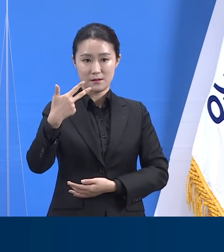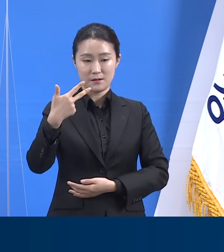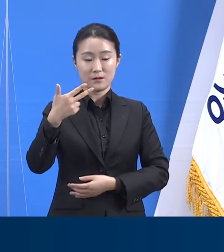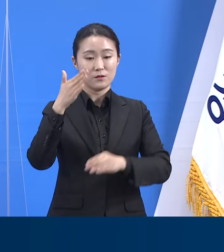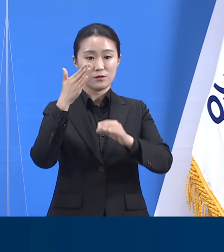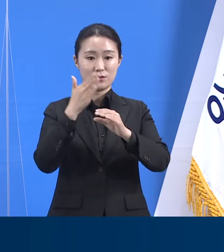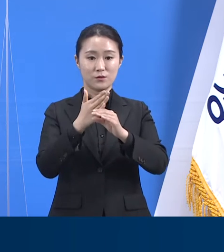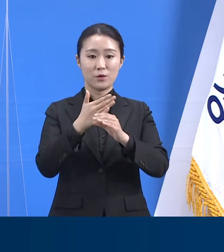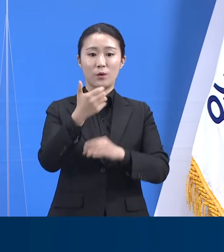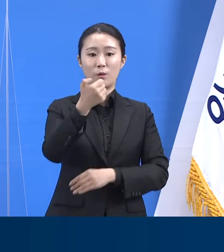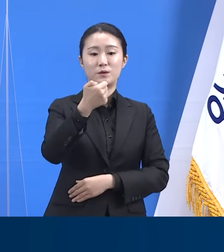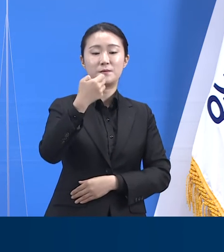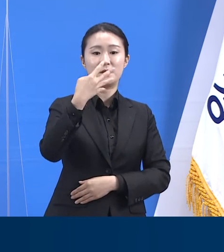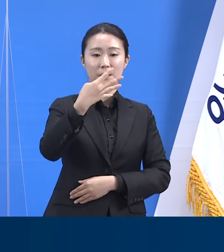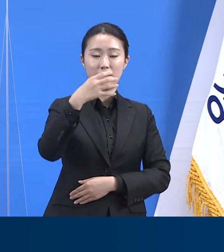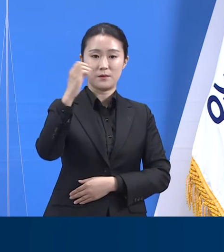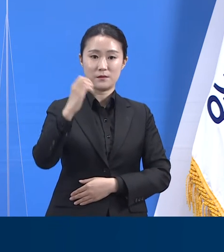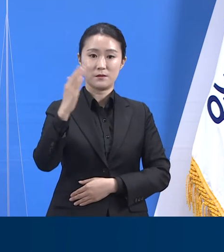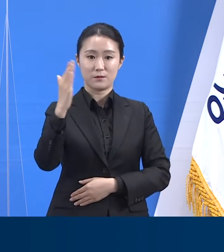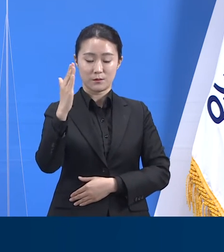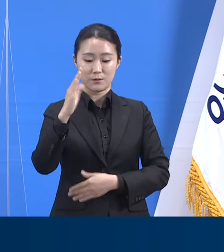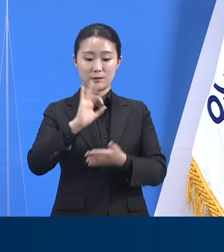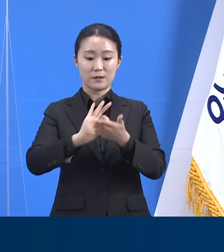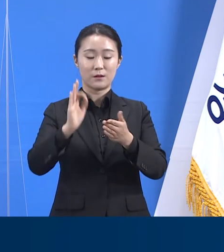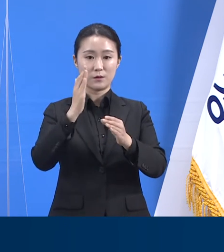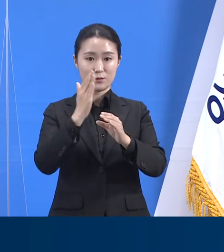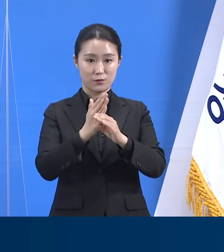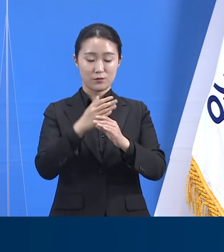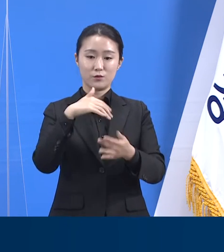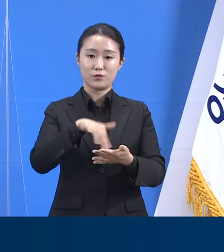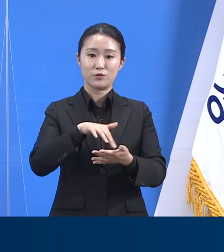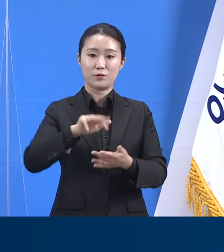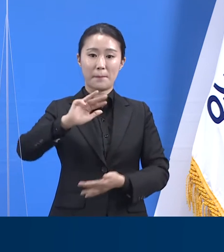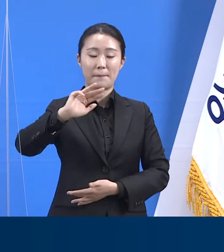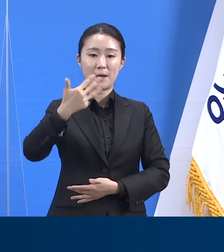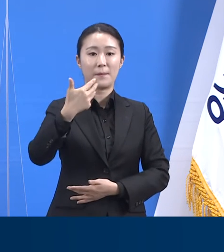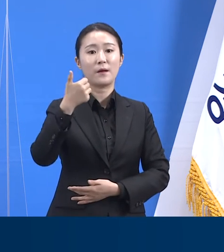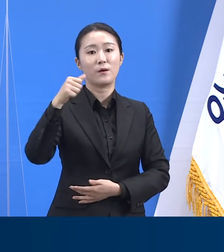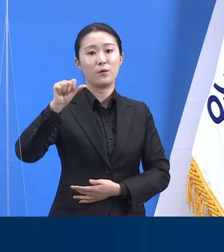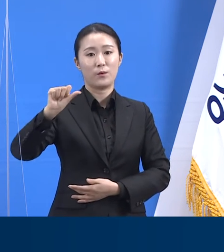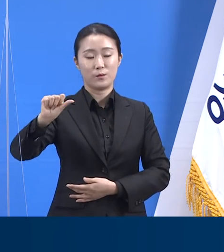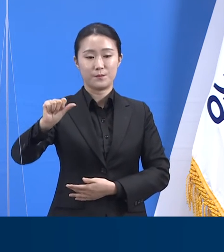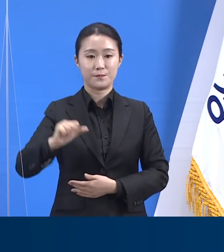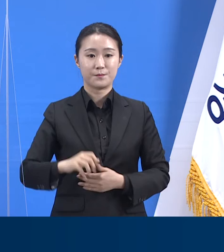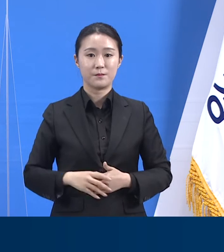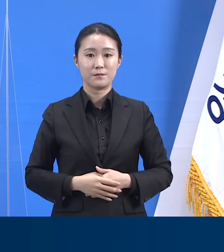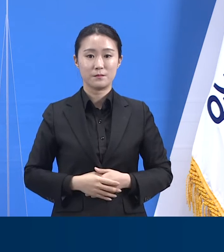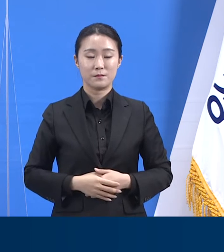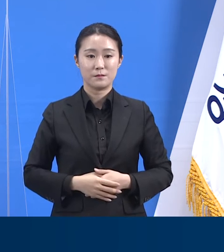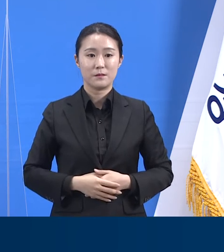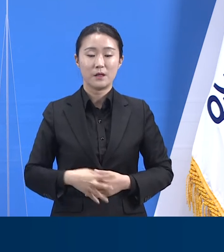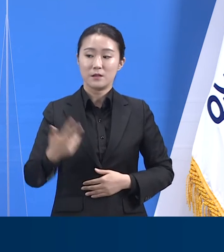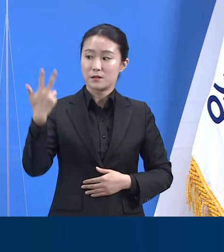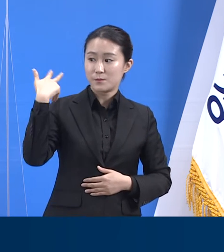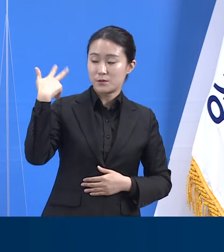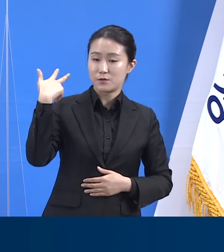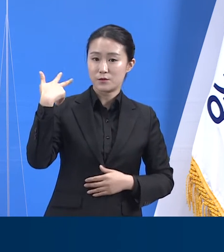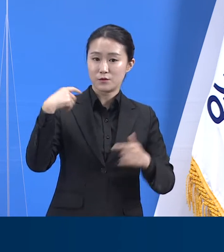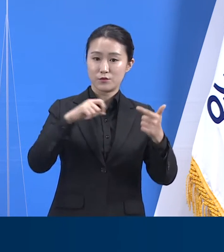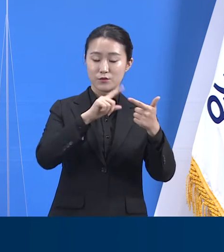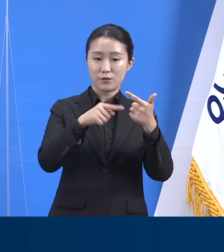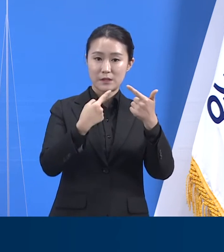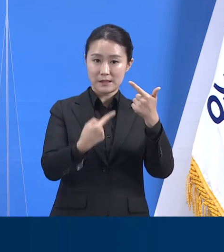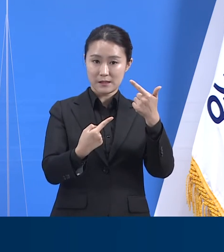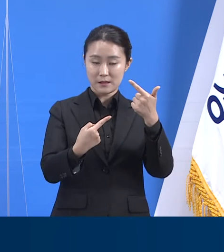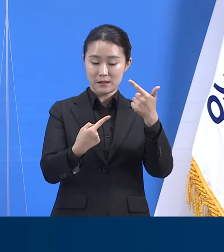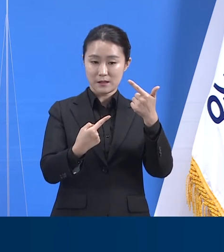54.6%로 845개 병상을 사용하고 있습니다. 일주일 전인 6월 1일